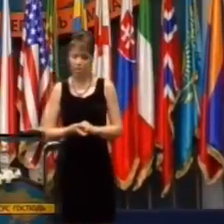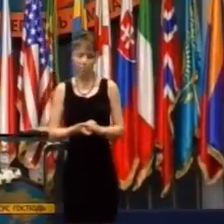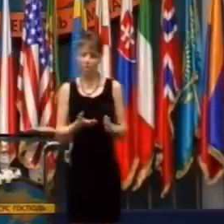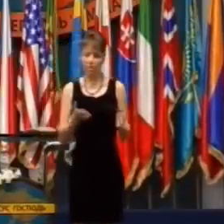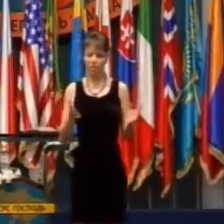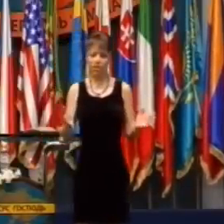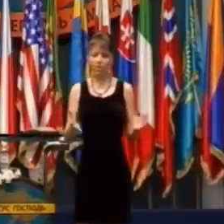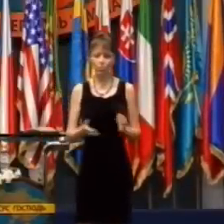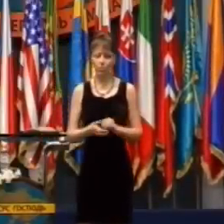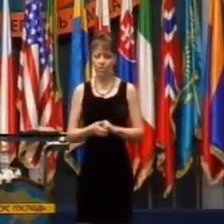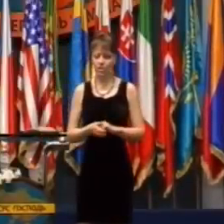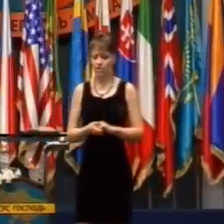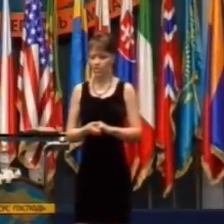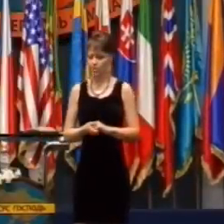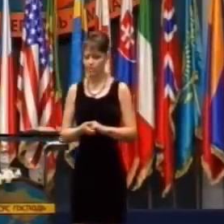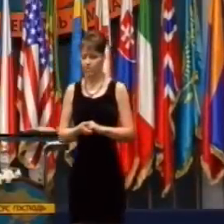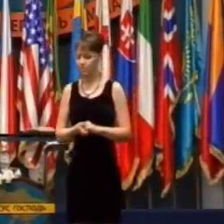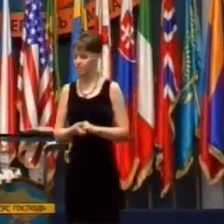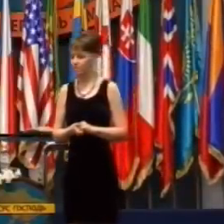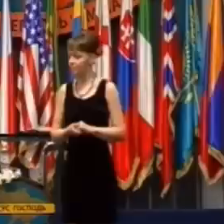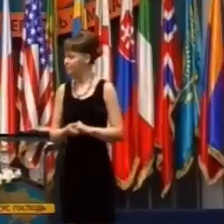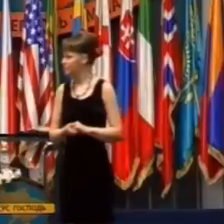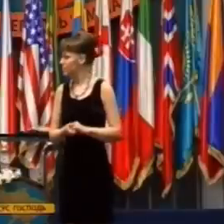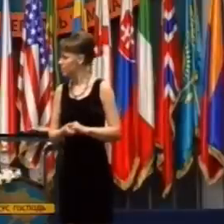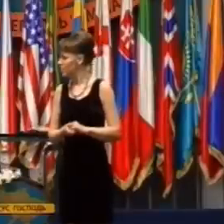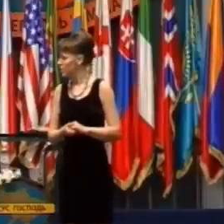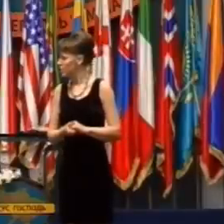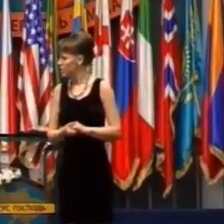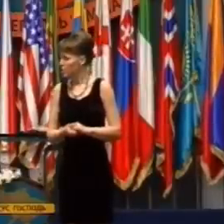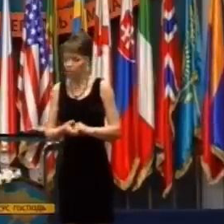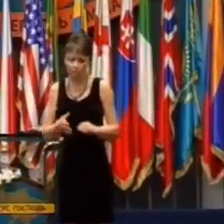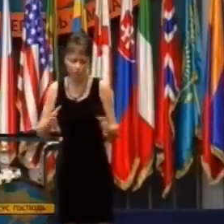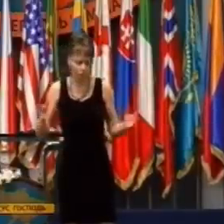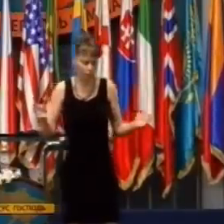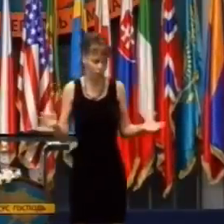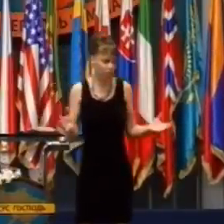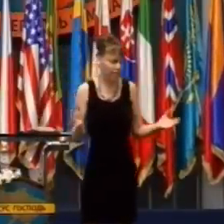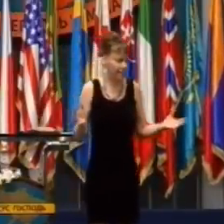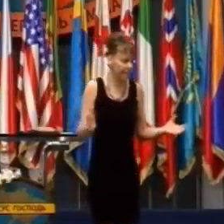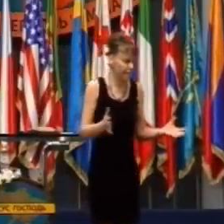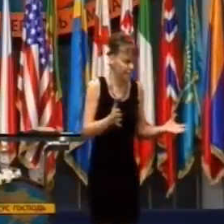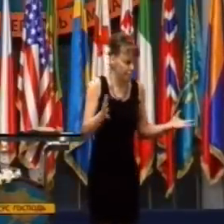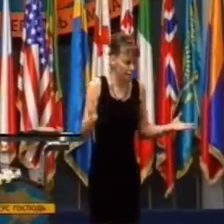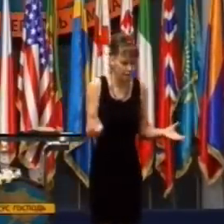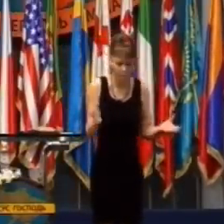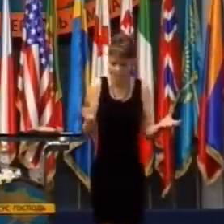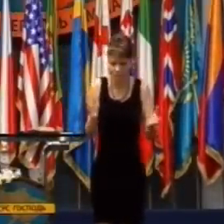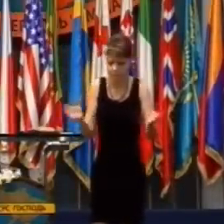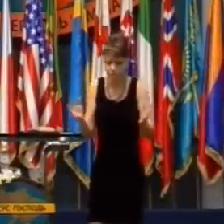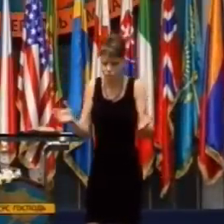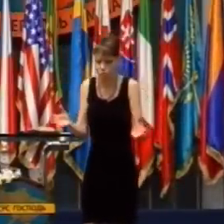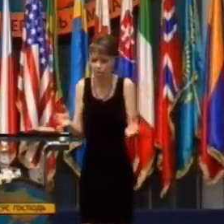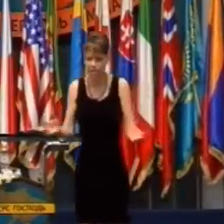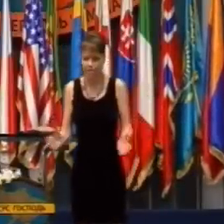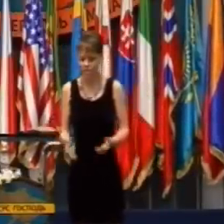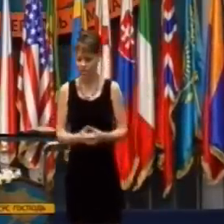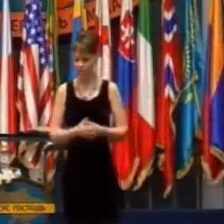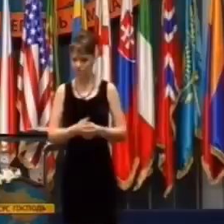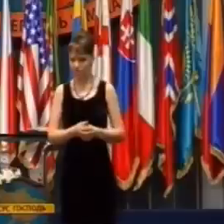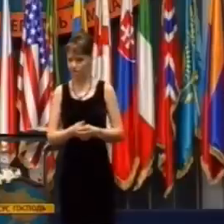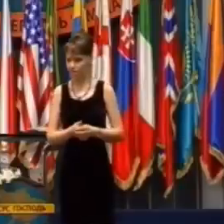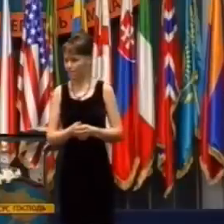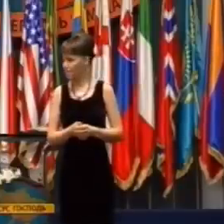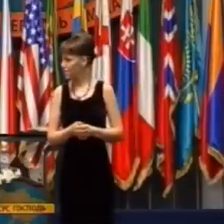Nebol tam žiadny policajt a ľudia sa snažili zistiť, čo majú vlastne robiť.